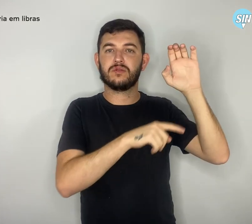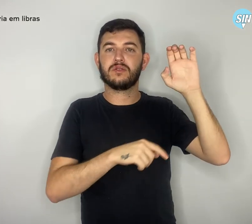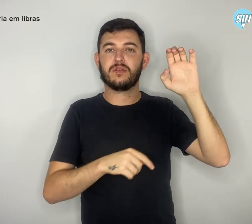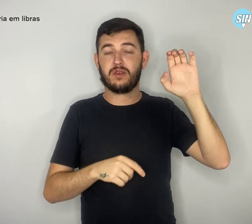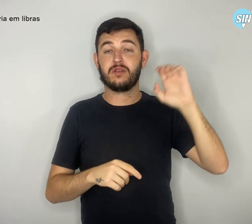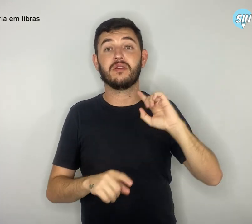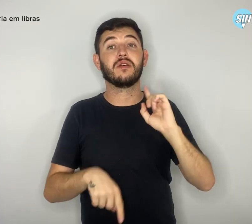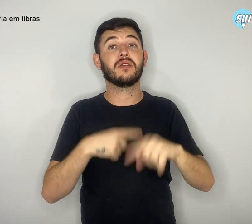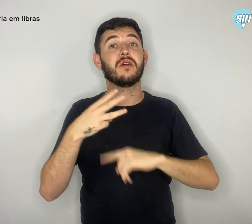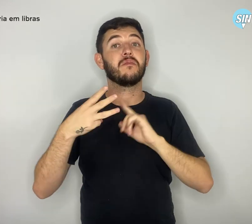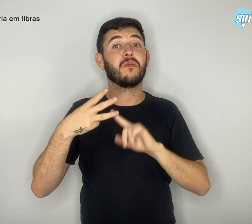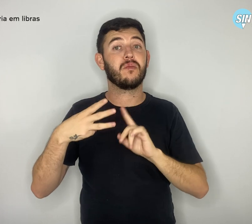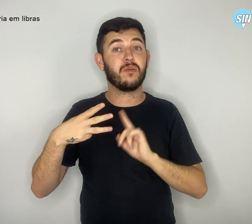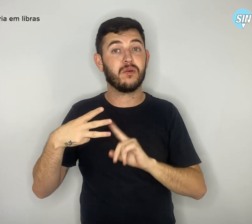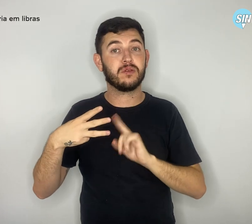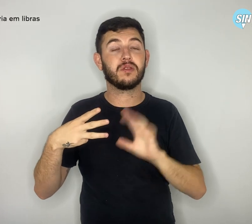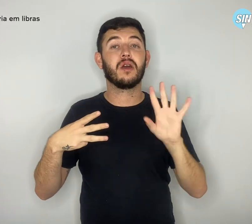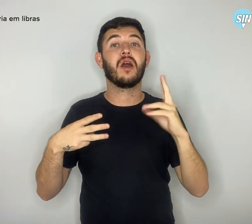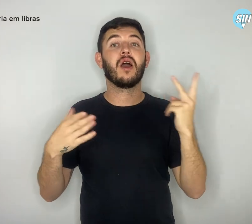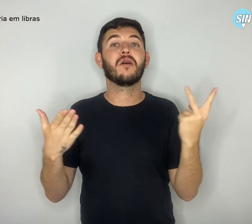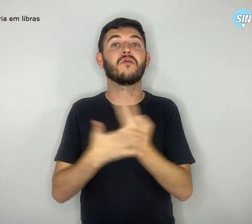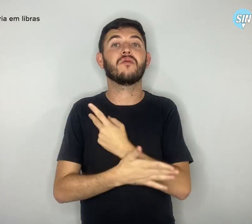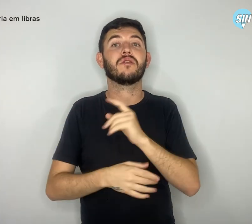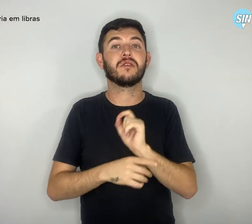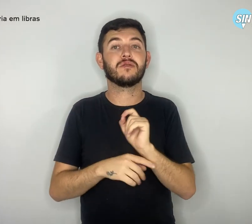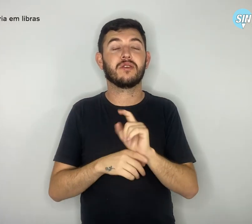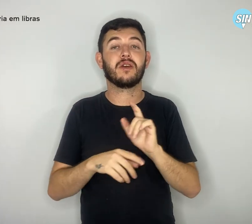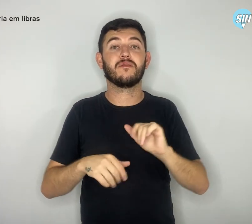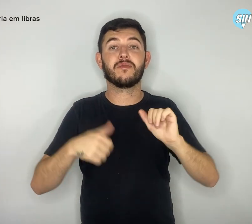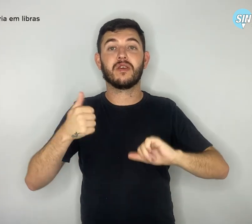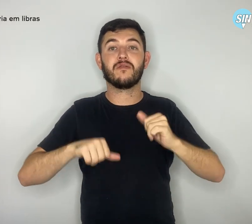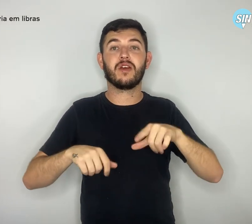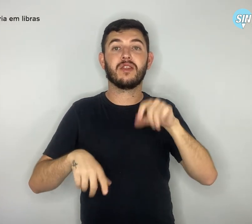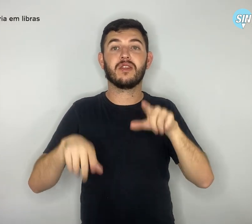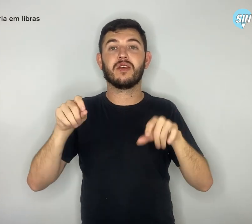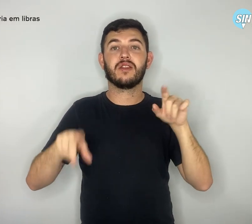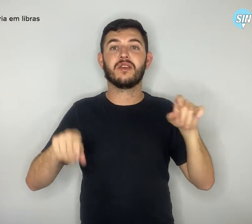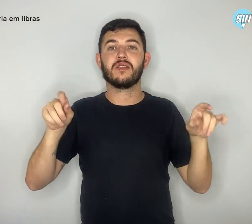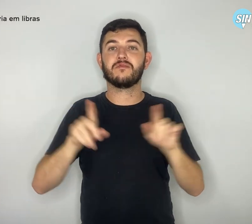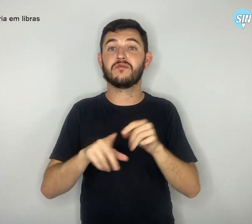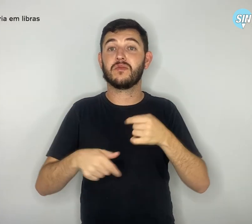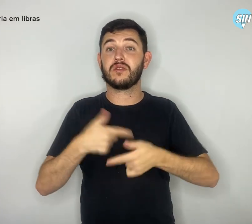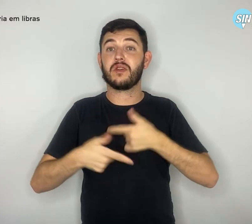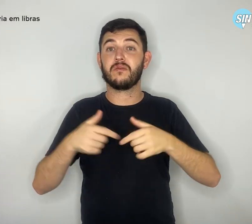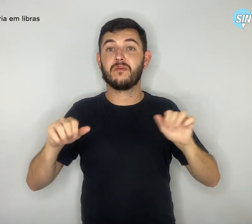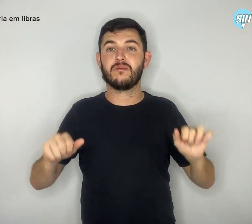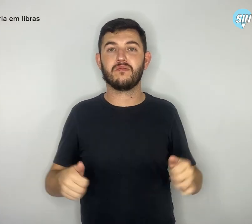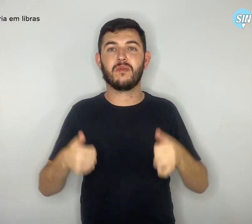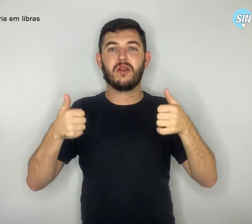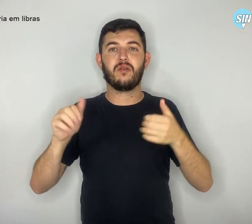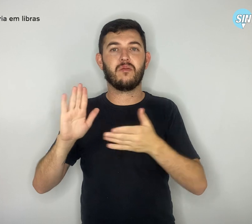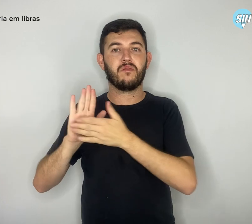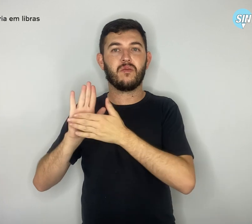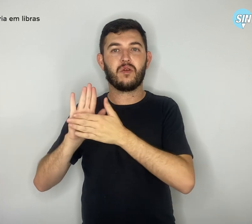em seguida ocorre a seleção das melhores iniciativas de cada região do país.